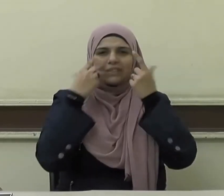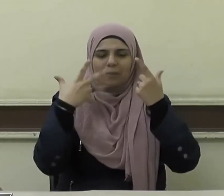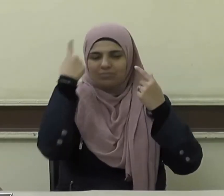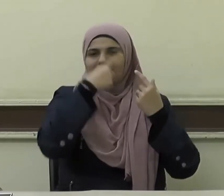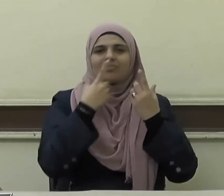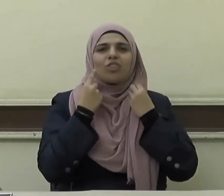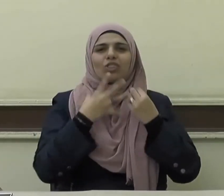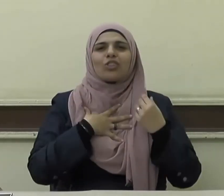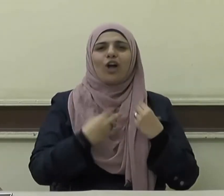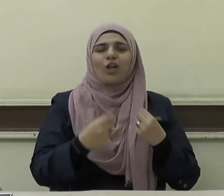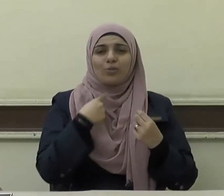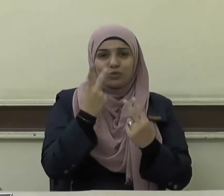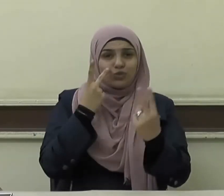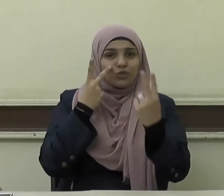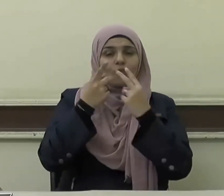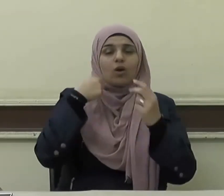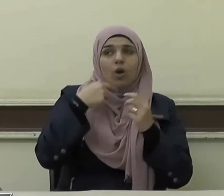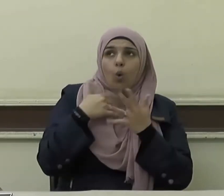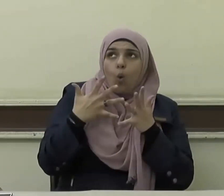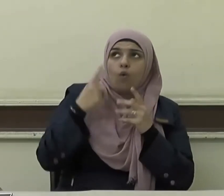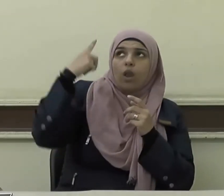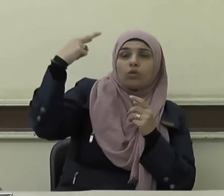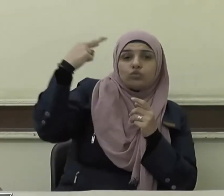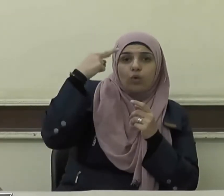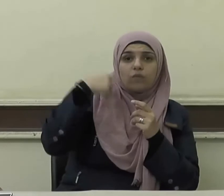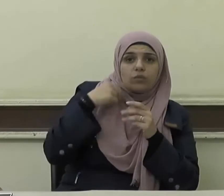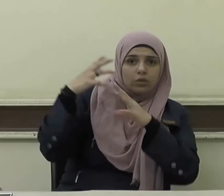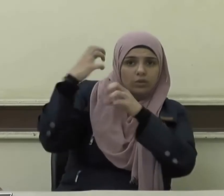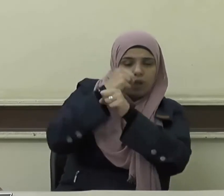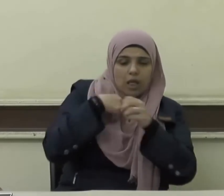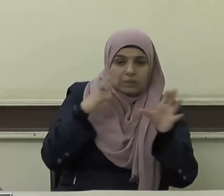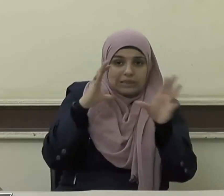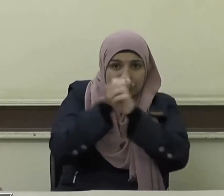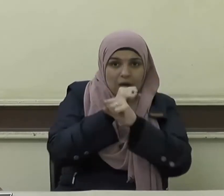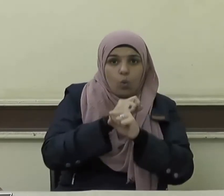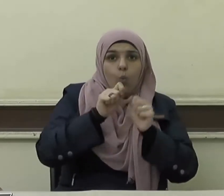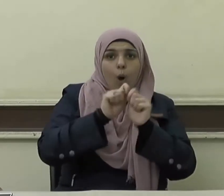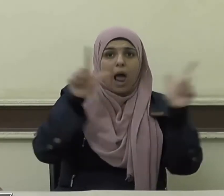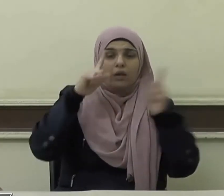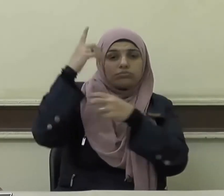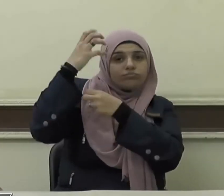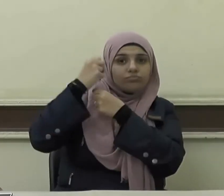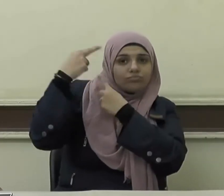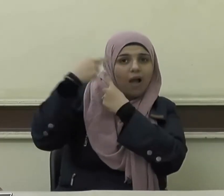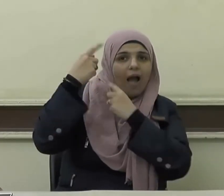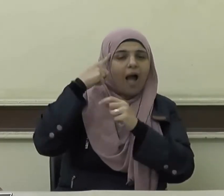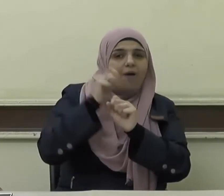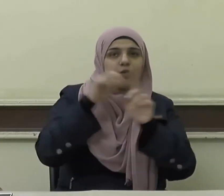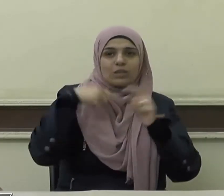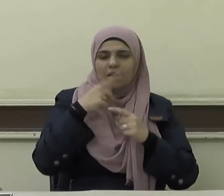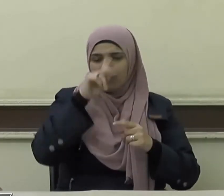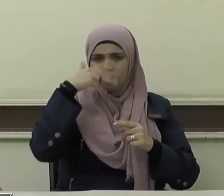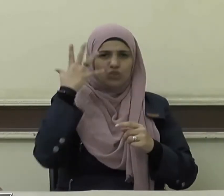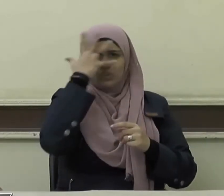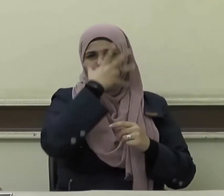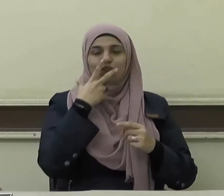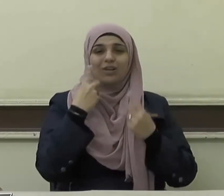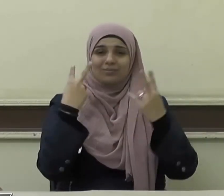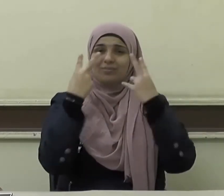والجوهر يراقب ربه في سره وجهره فلا يظهر بشكل